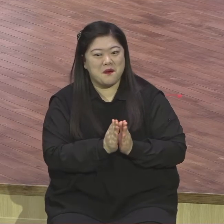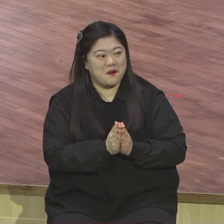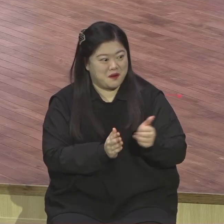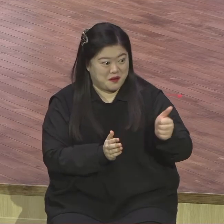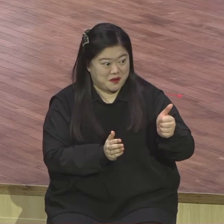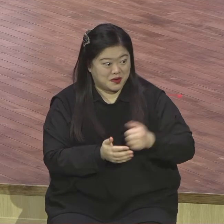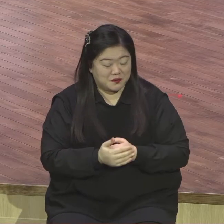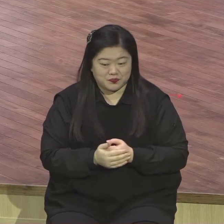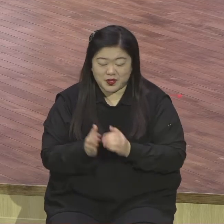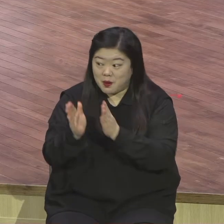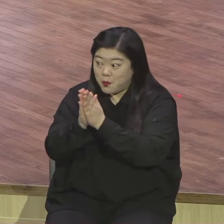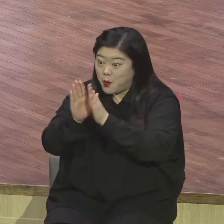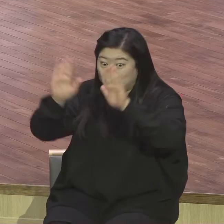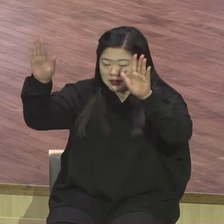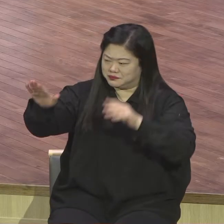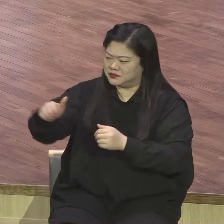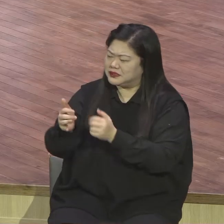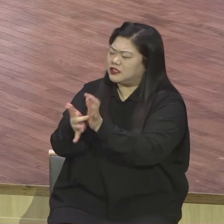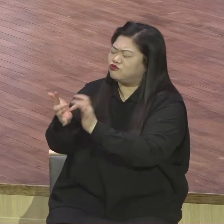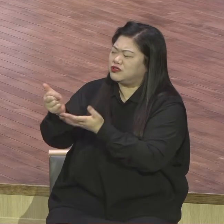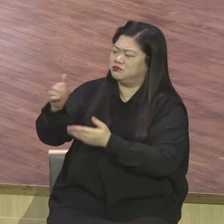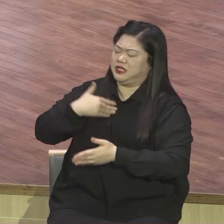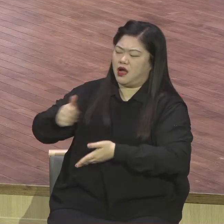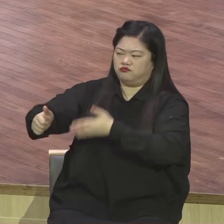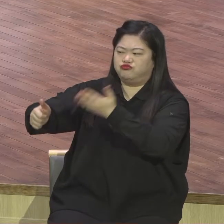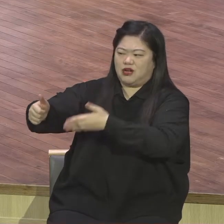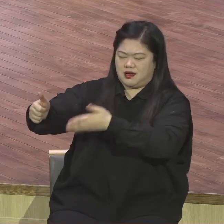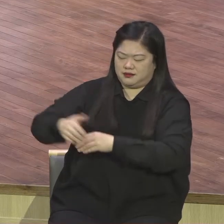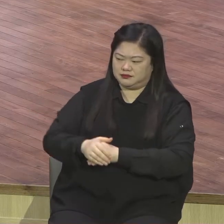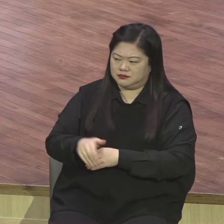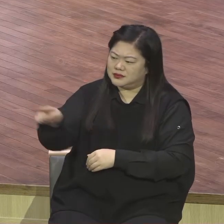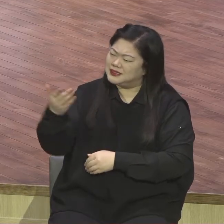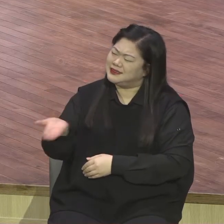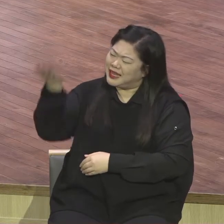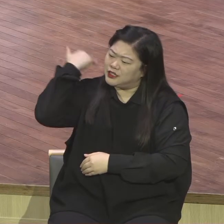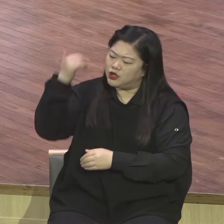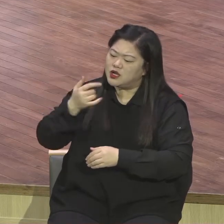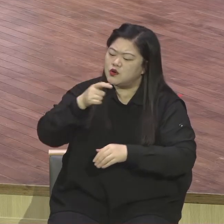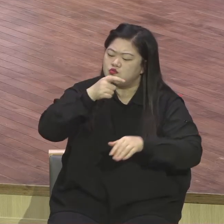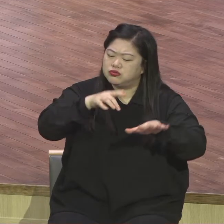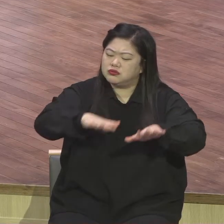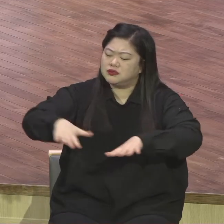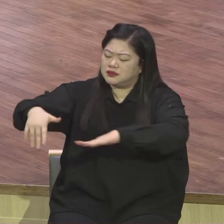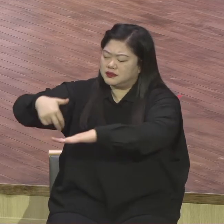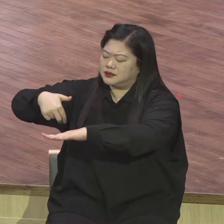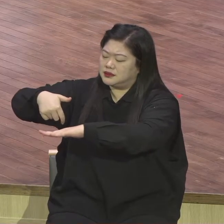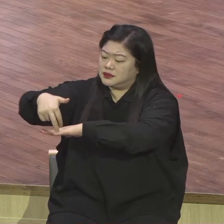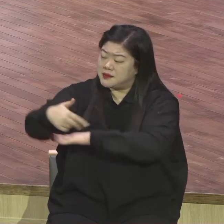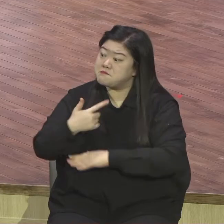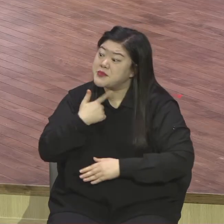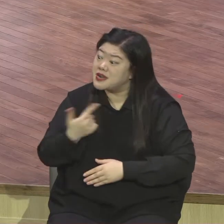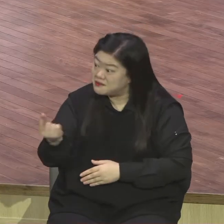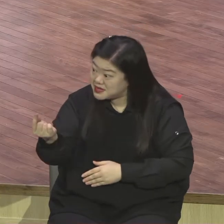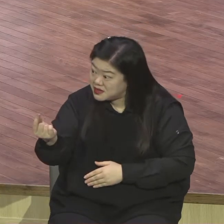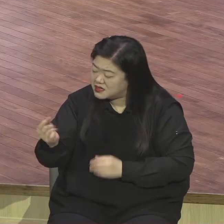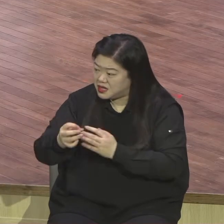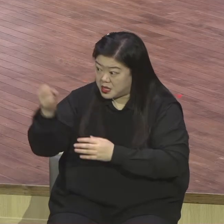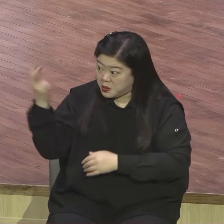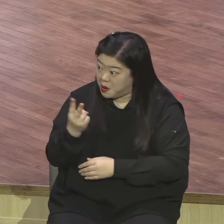한 말씀 드리겠습니다. 예수님이 물 위로 걸으셨잖아요. 바다를 걸으셨는데 한번 걸어보시겠습니까?